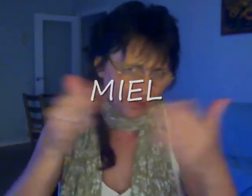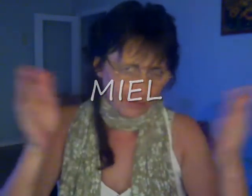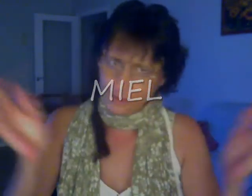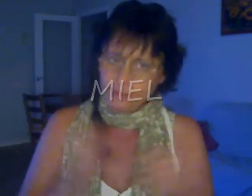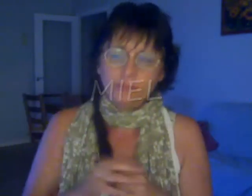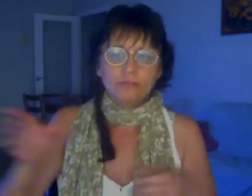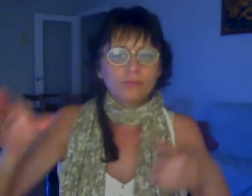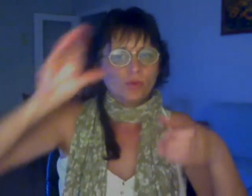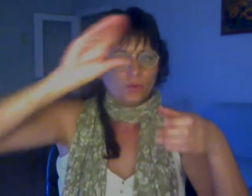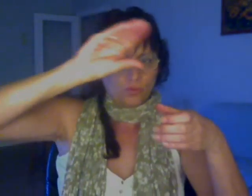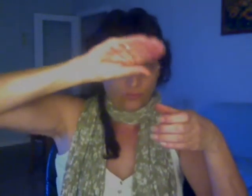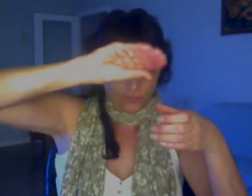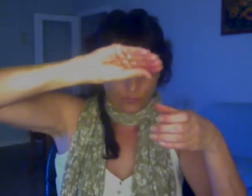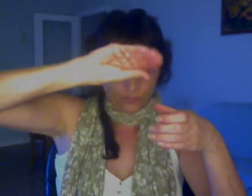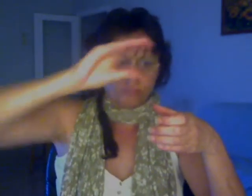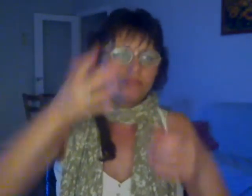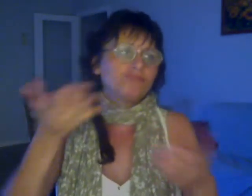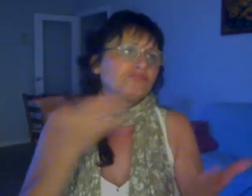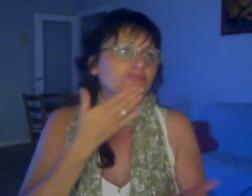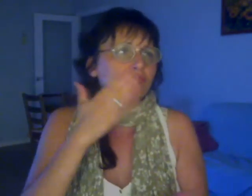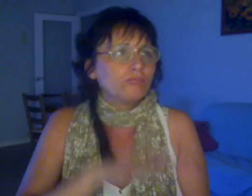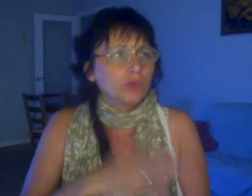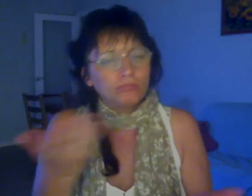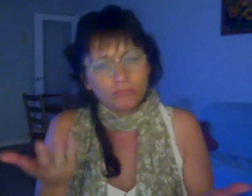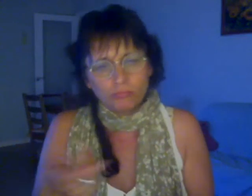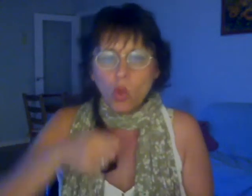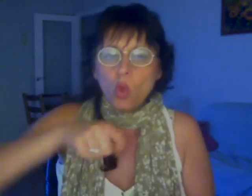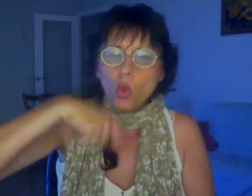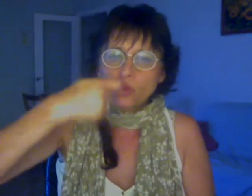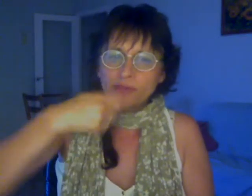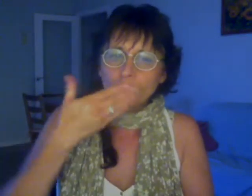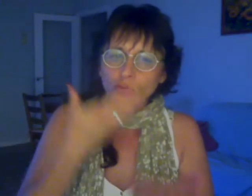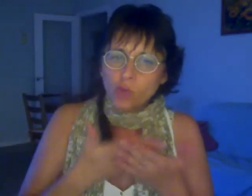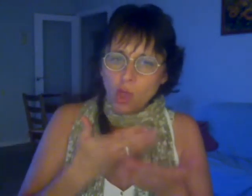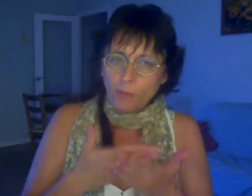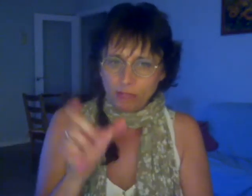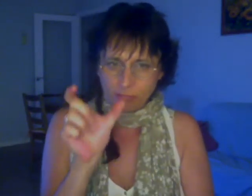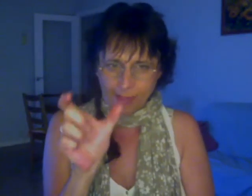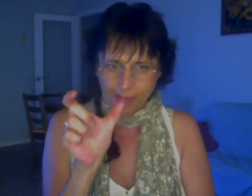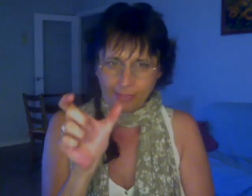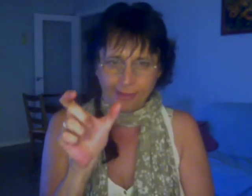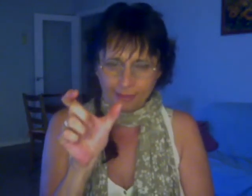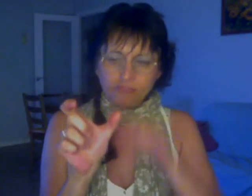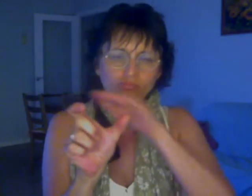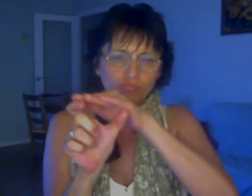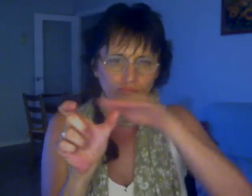3 4 Qué suerte Yo no lo he comprobado aún Pero por si acaso voy a seguir tentando a la fortuna con los sorteos del fin de semana Lo repasamos